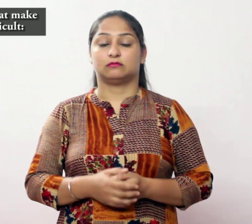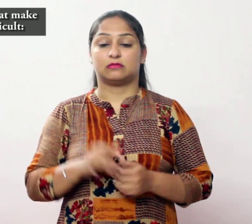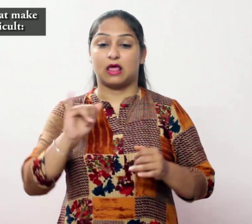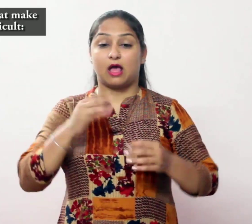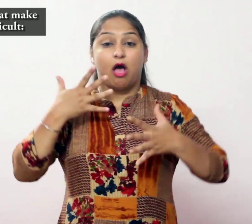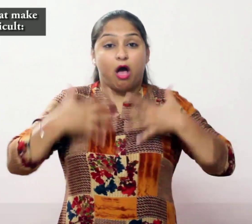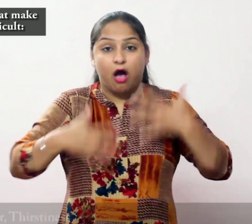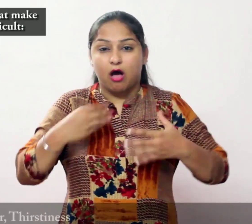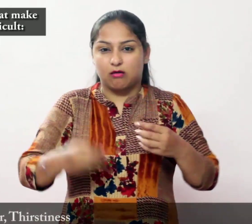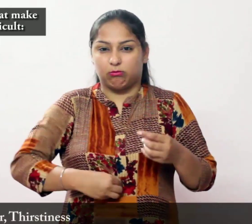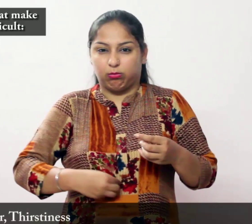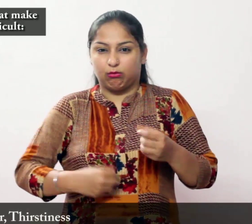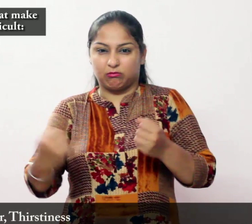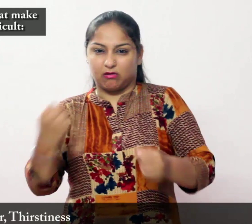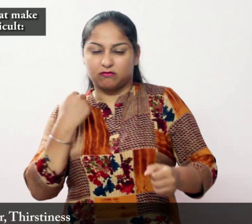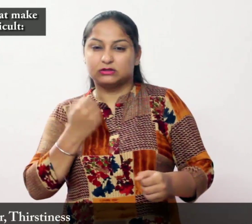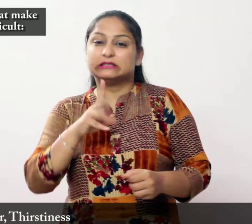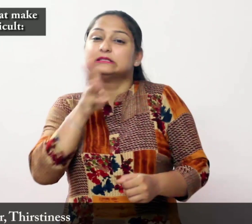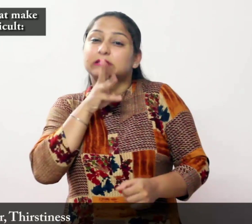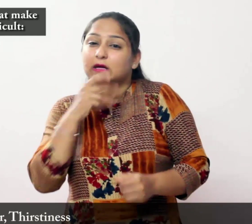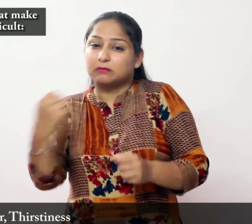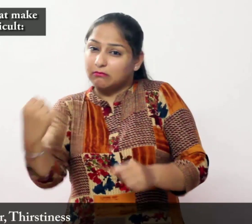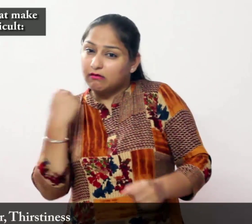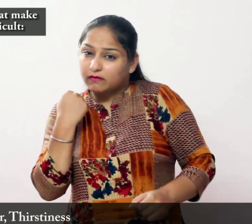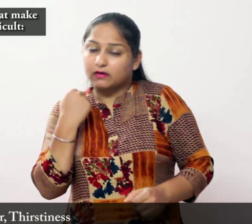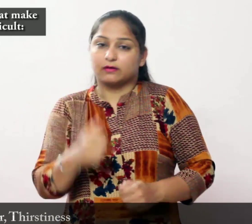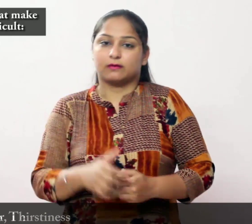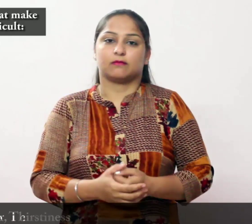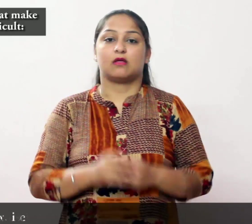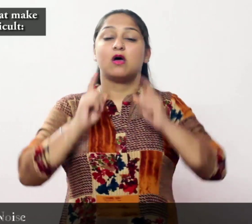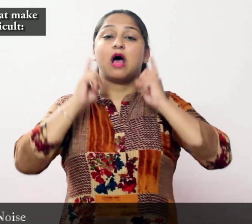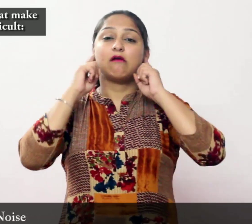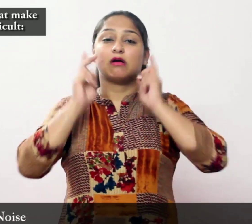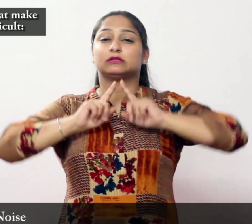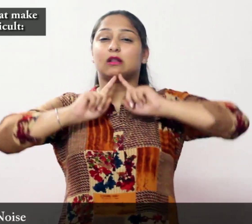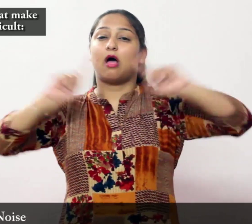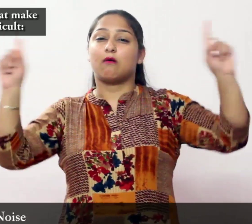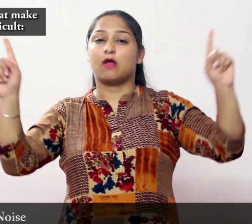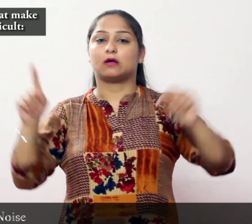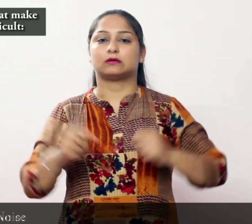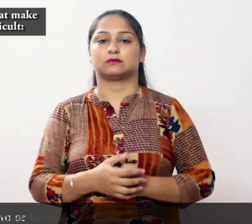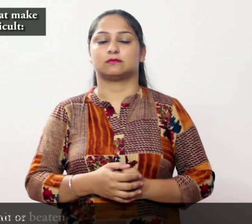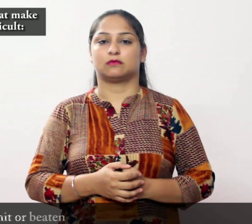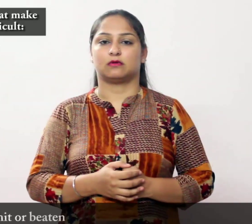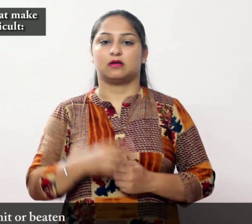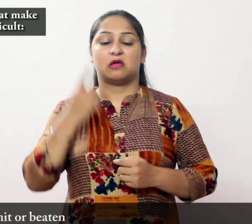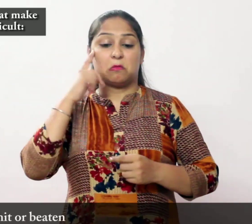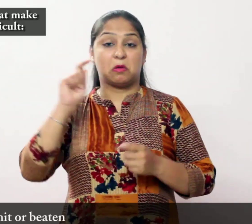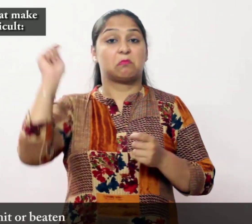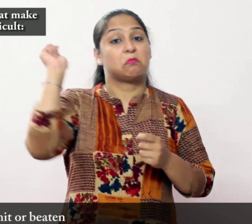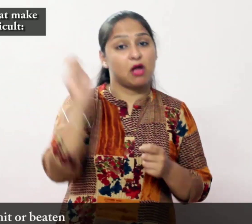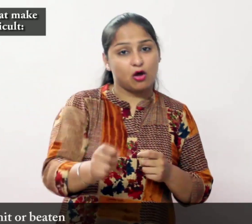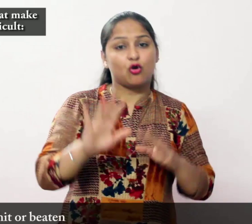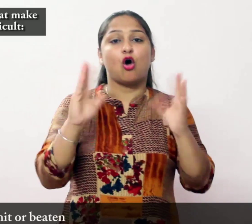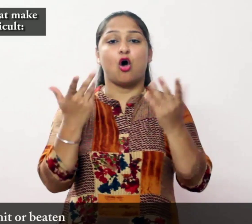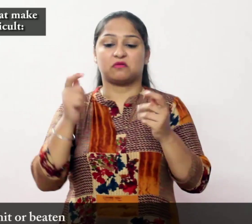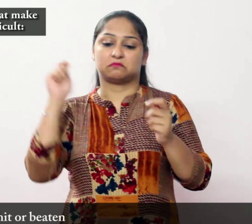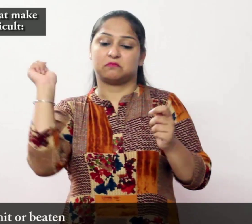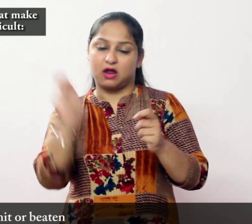भूक, प्यास, शोरगुल, मार या पीट, पीछा किया जाना